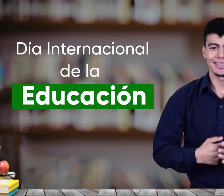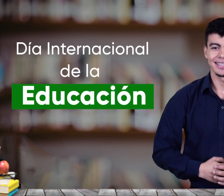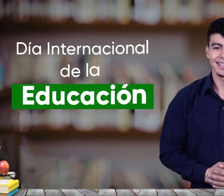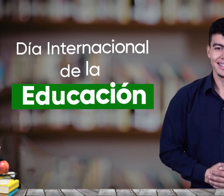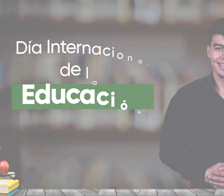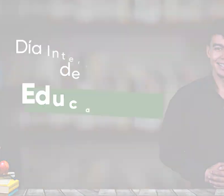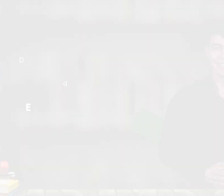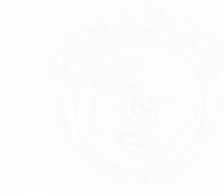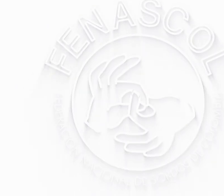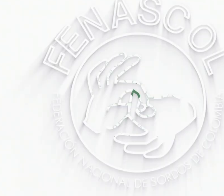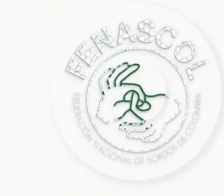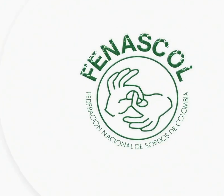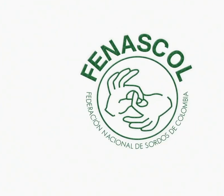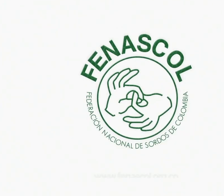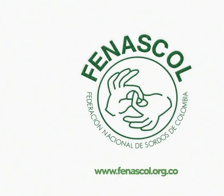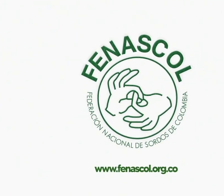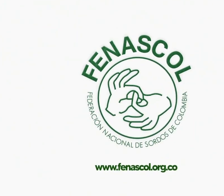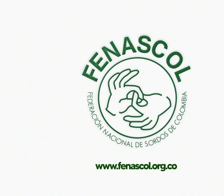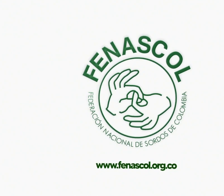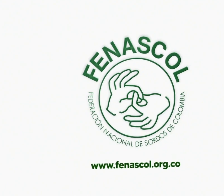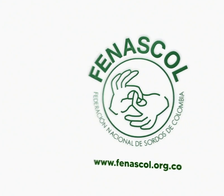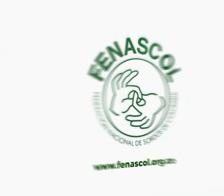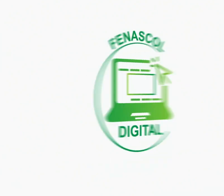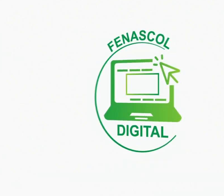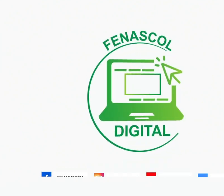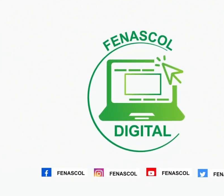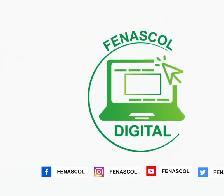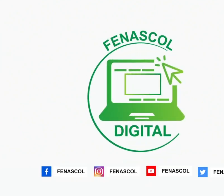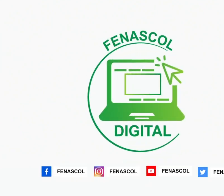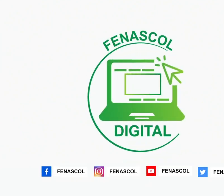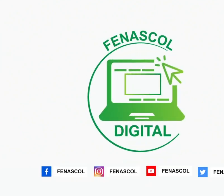Día Internacional de la Educación